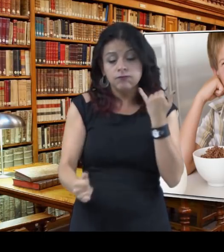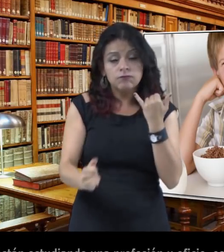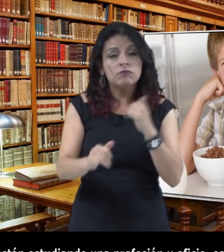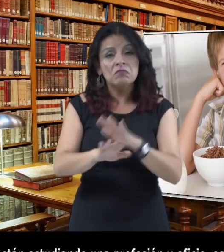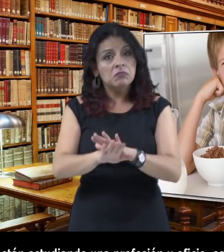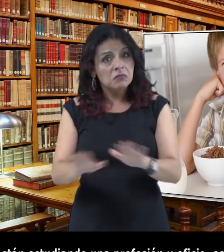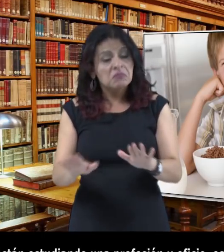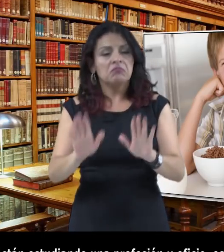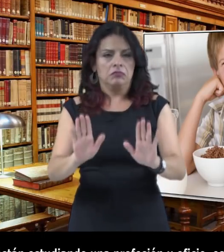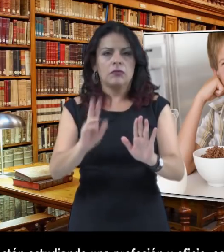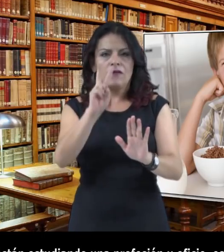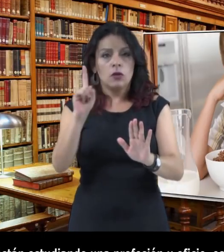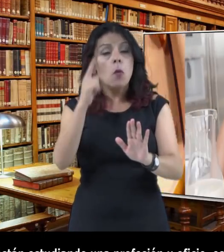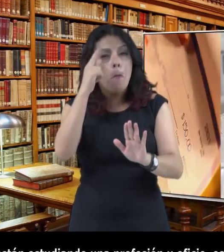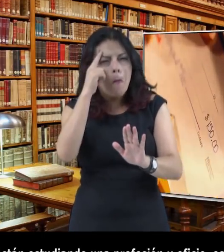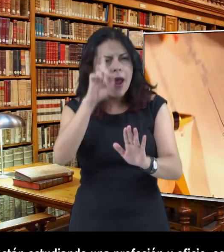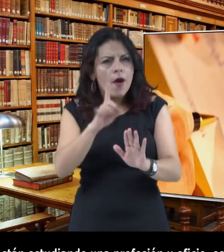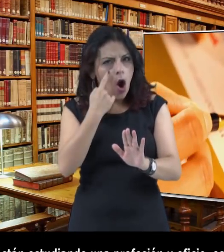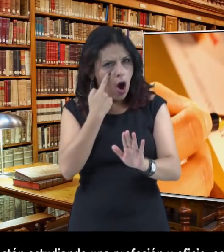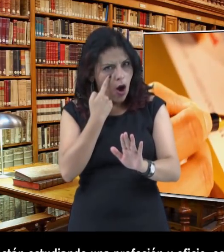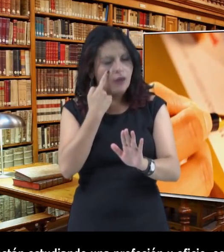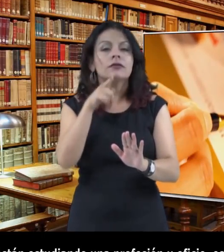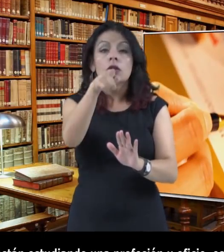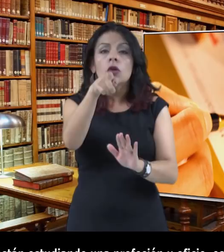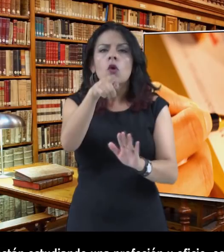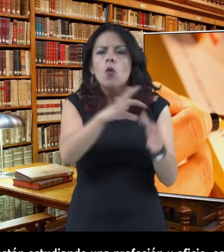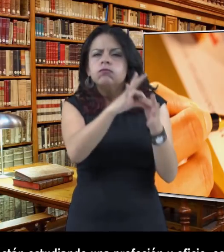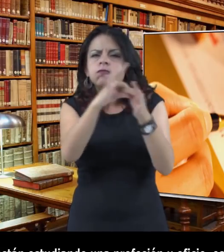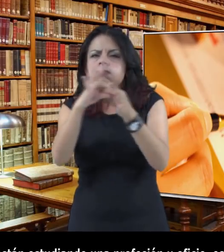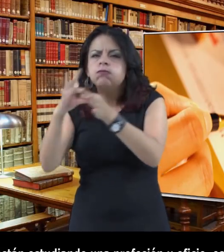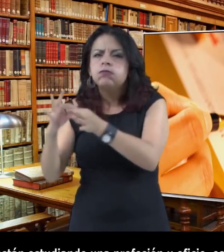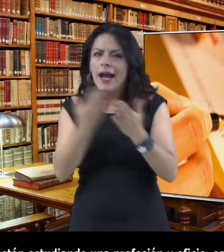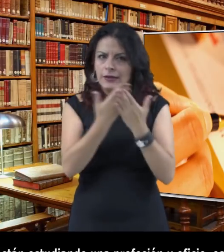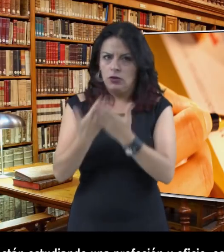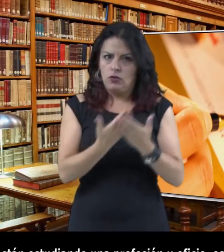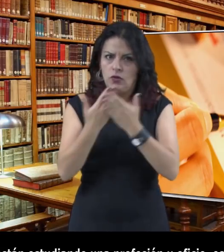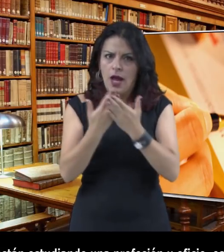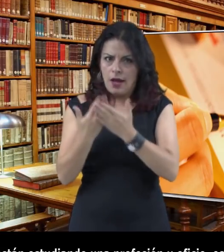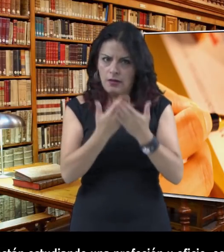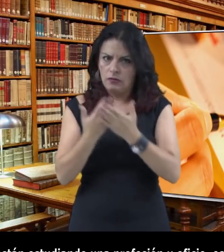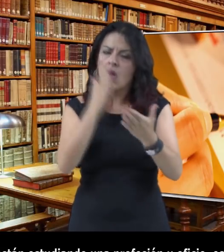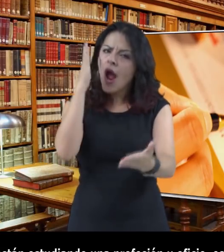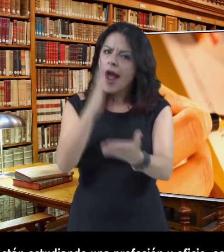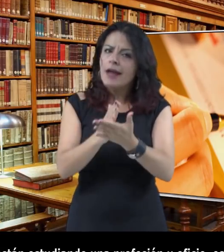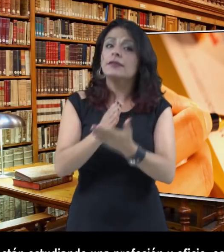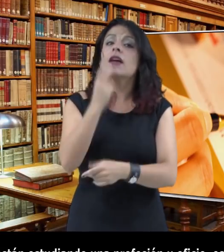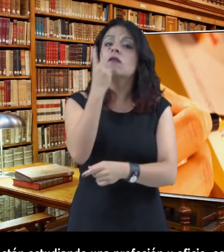Pero si están estudiando una profesión u oficio, es una obligación que los padres entreguen la pensión de alimentos hasta los 28 años.